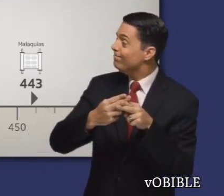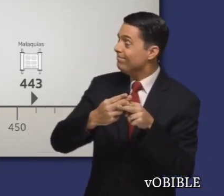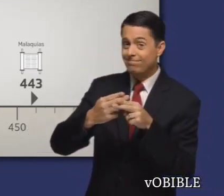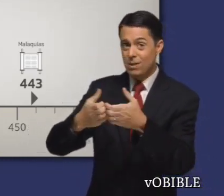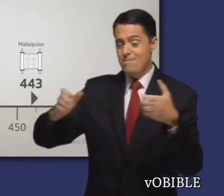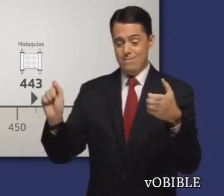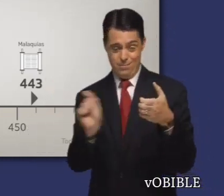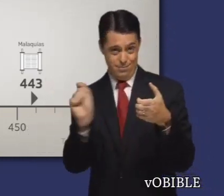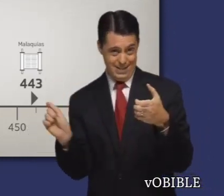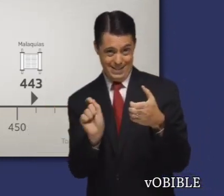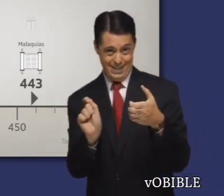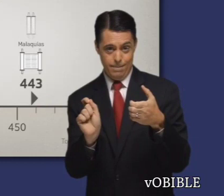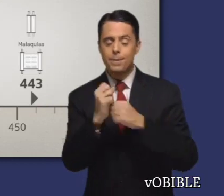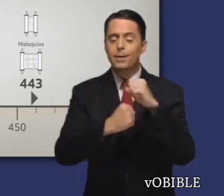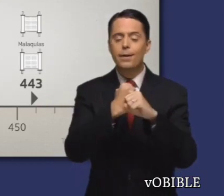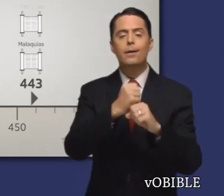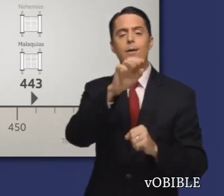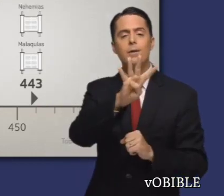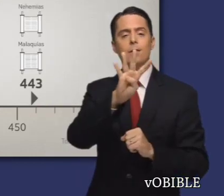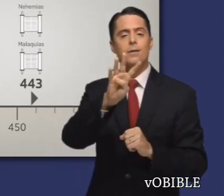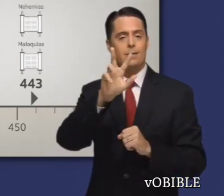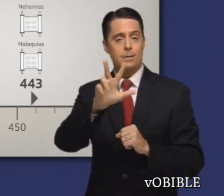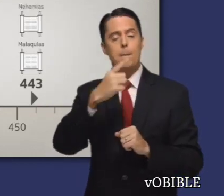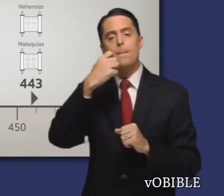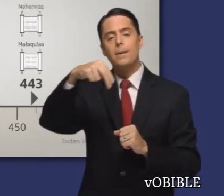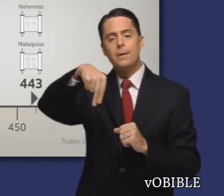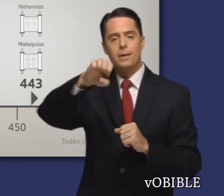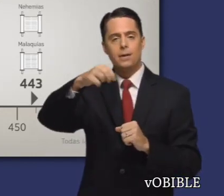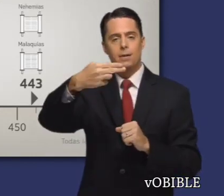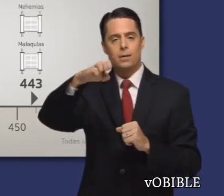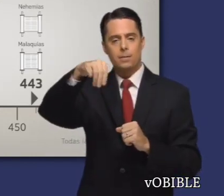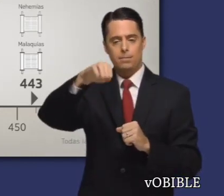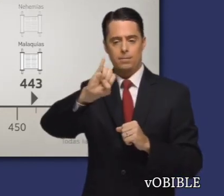escribieran sus libros, pero en la misma época que lo hizo Nehemías.